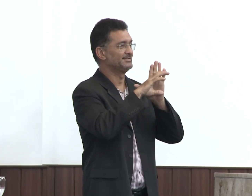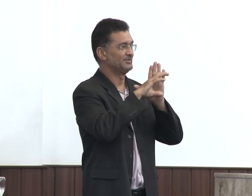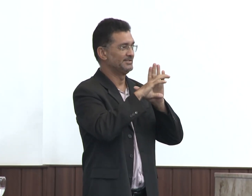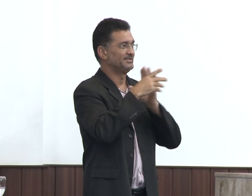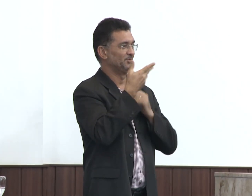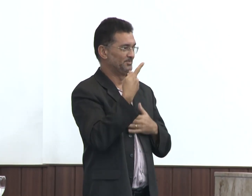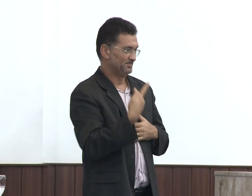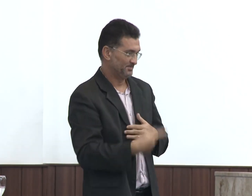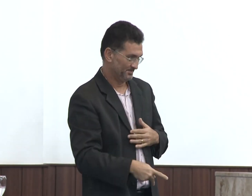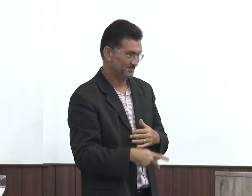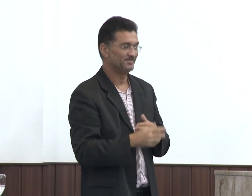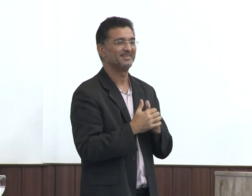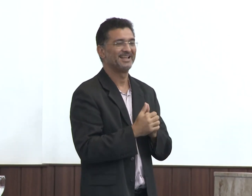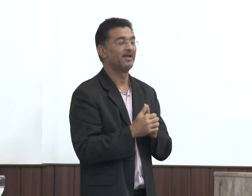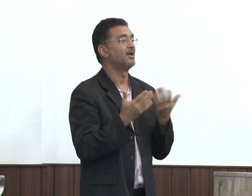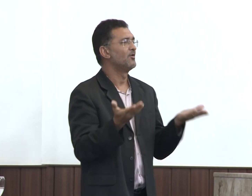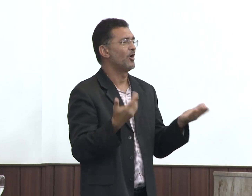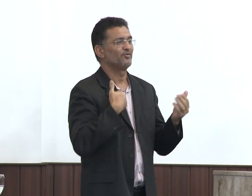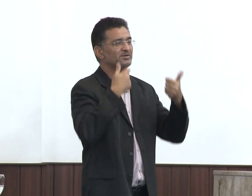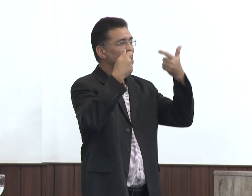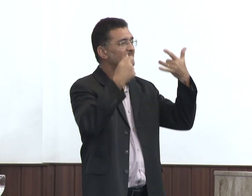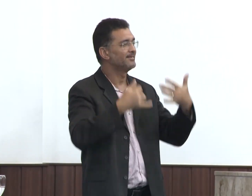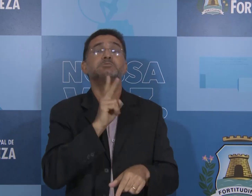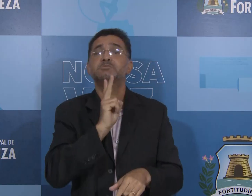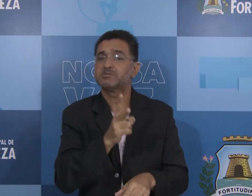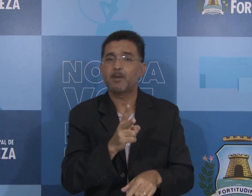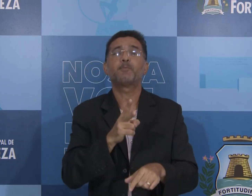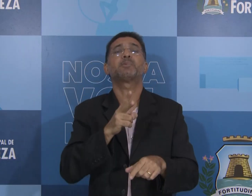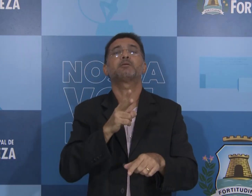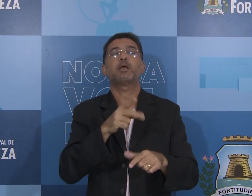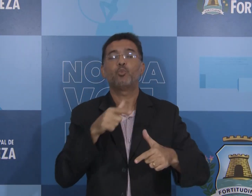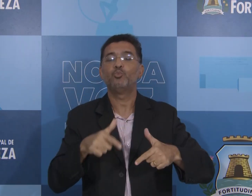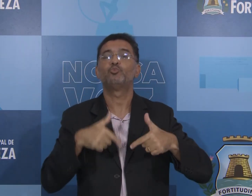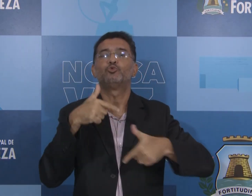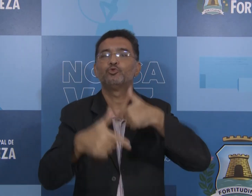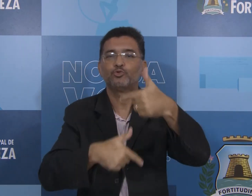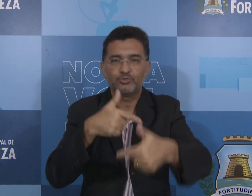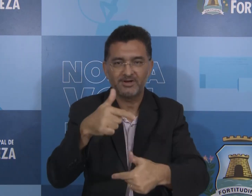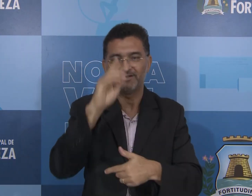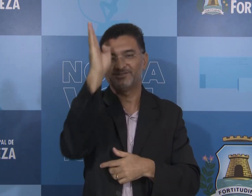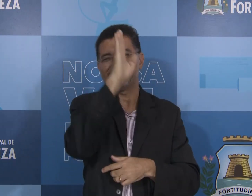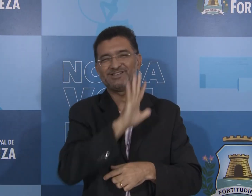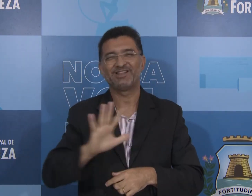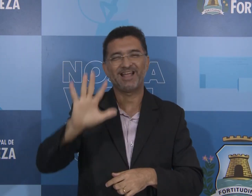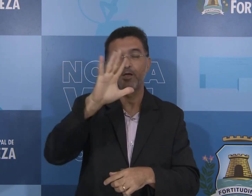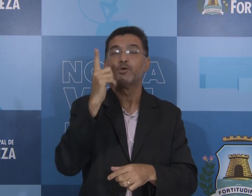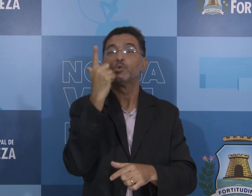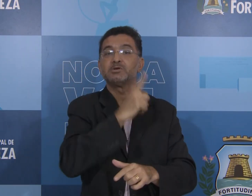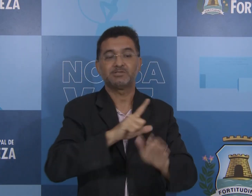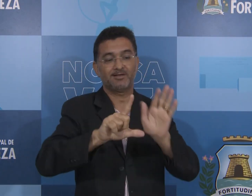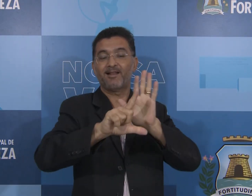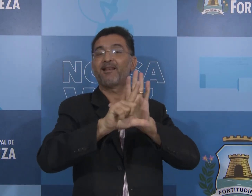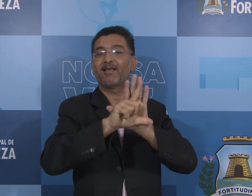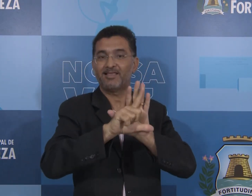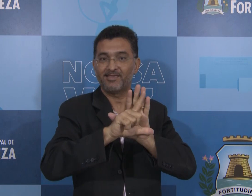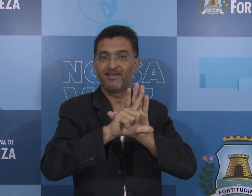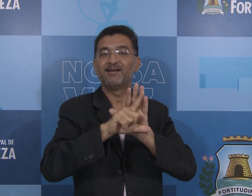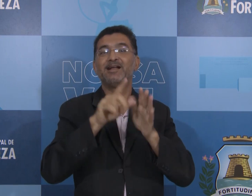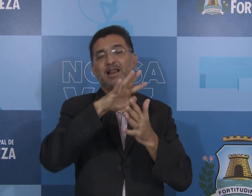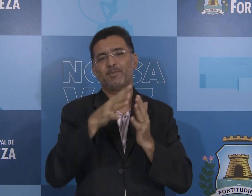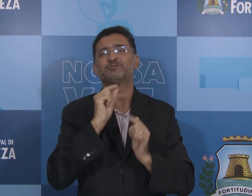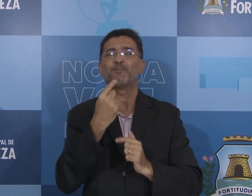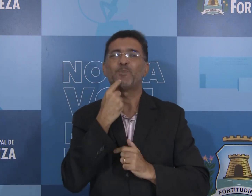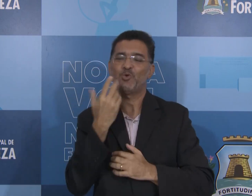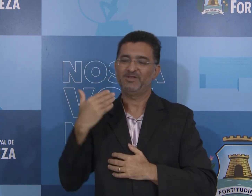criação da primeira escola de surdos aqui do Brasil. O berço da educação de surdos aqui no Brasil é lá no Rio de Janeiro, por isso essa data.